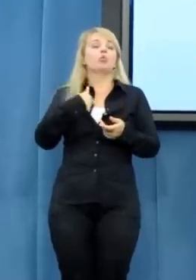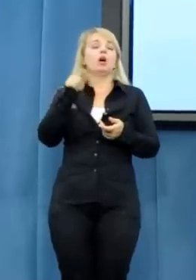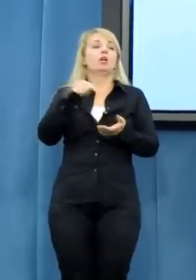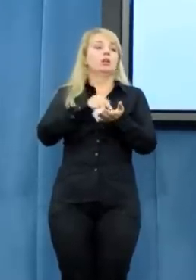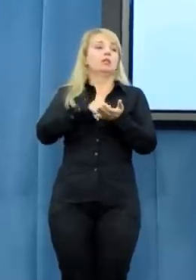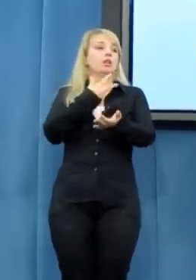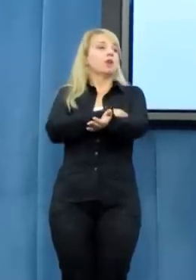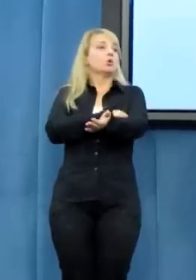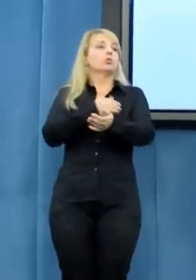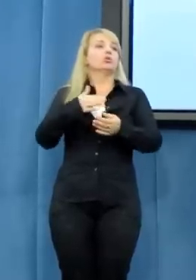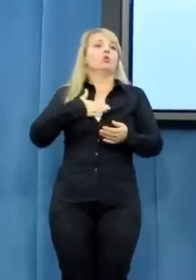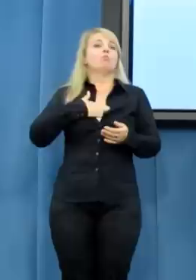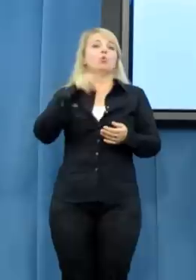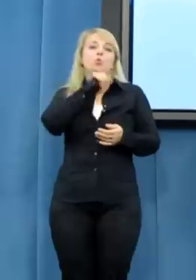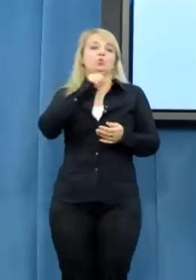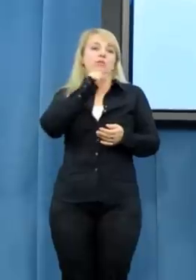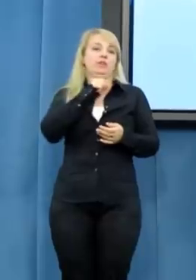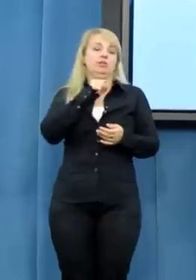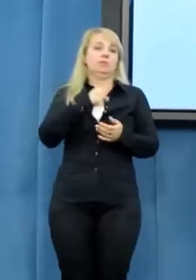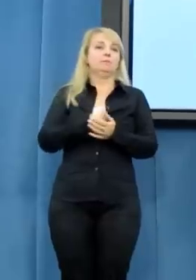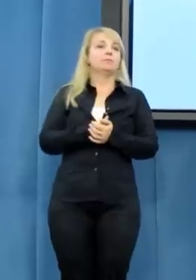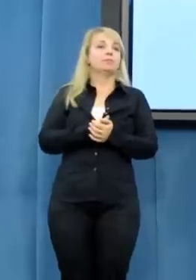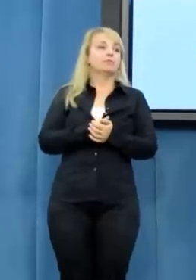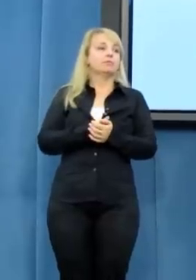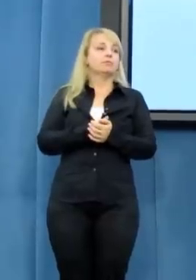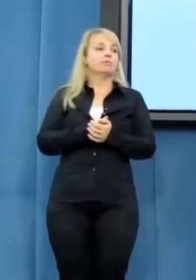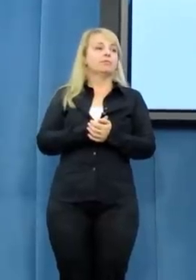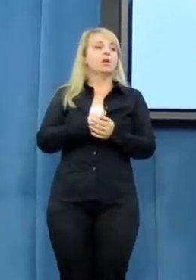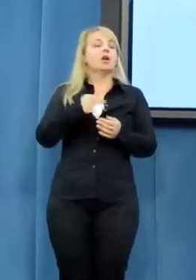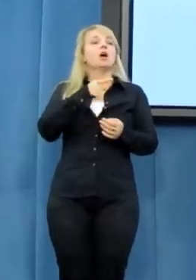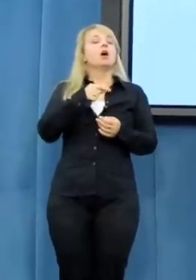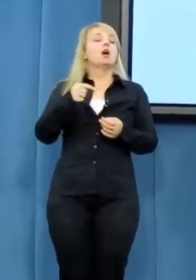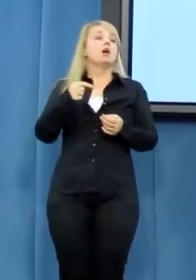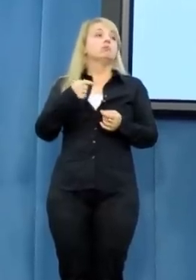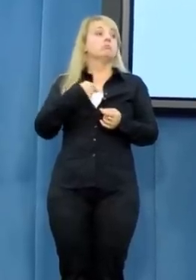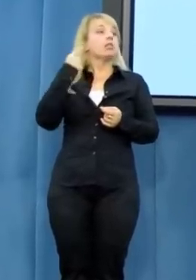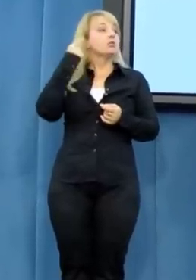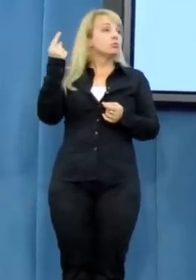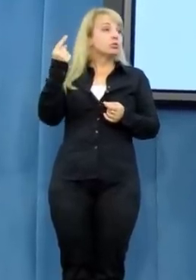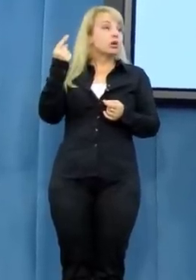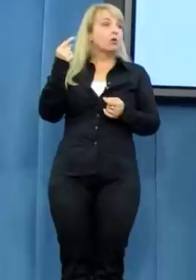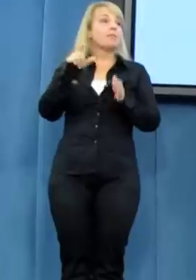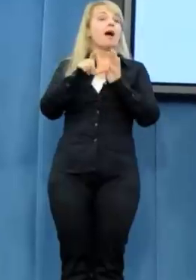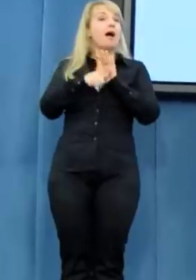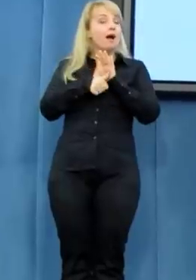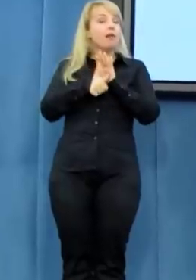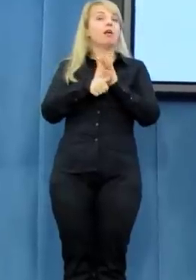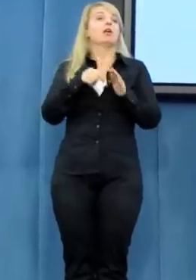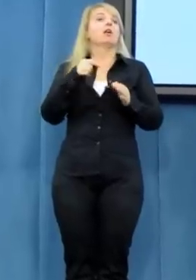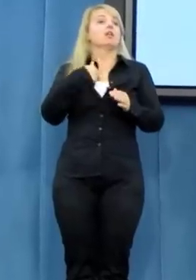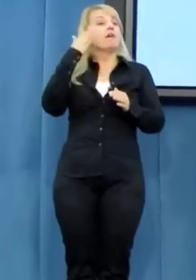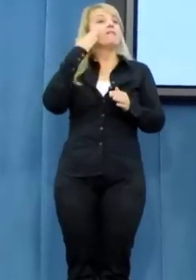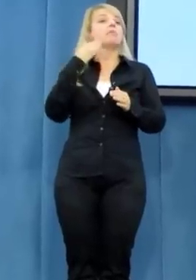to, co wiadomo, ja wiem to oczywiście z mediów, że